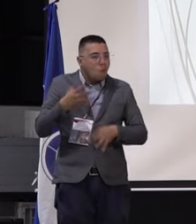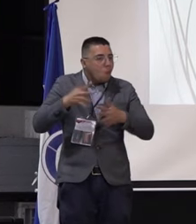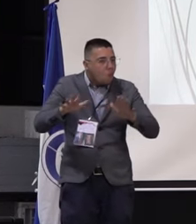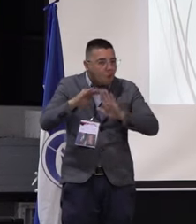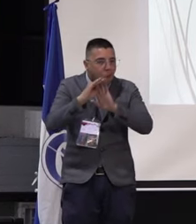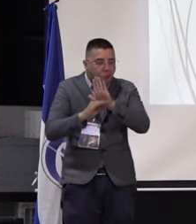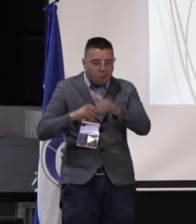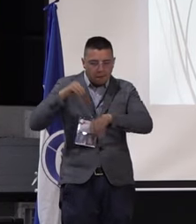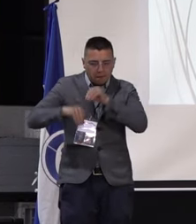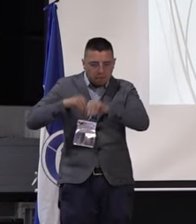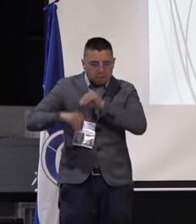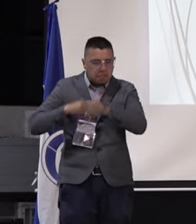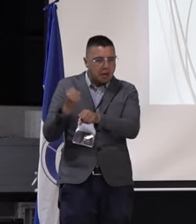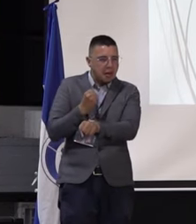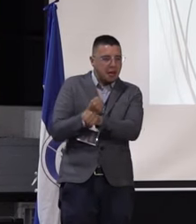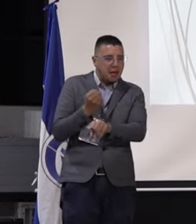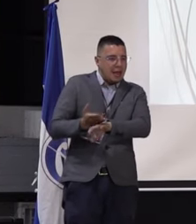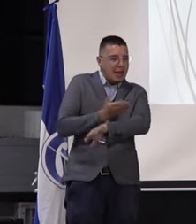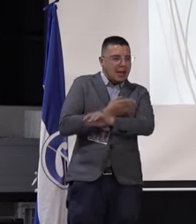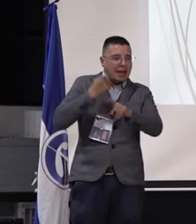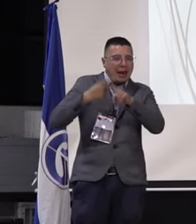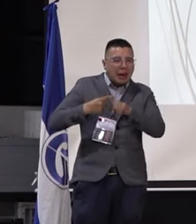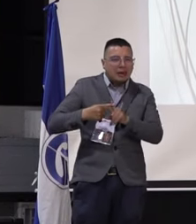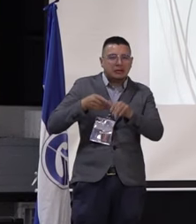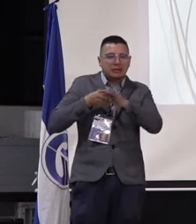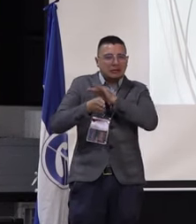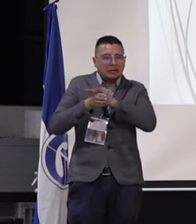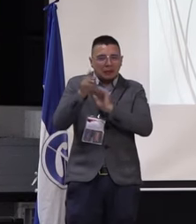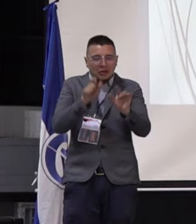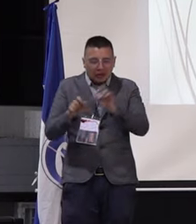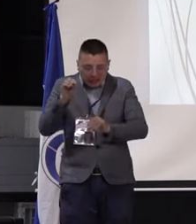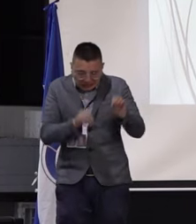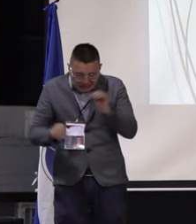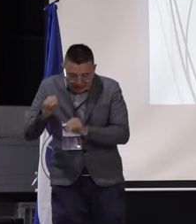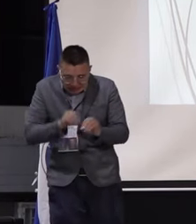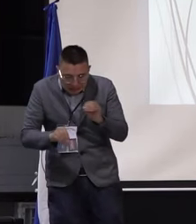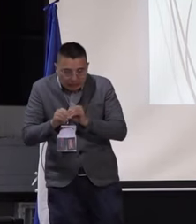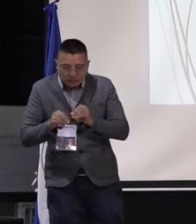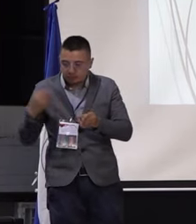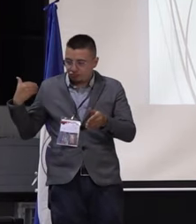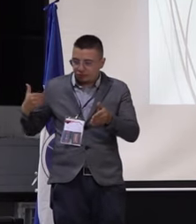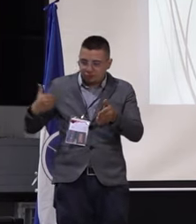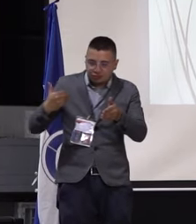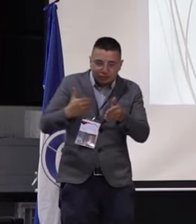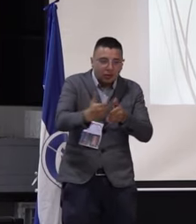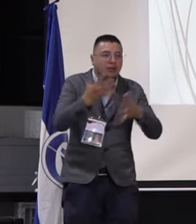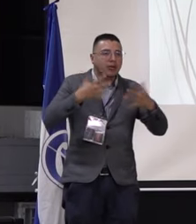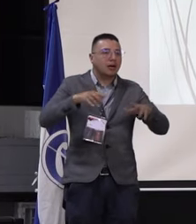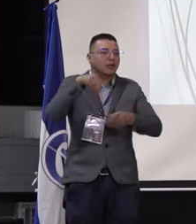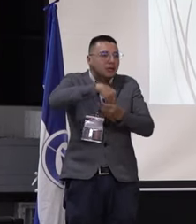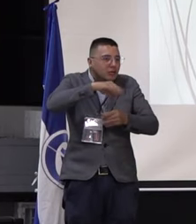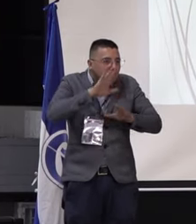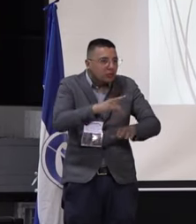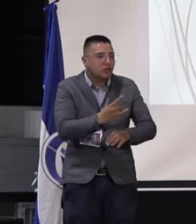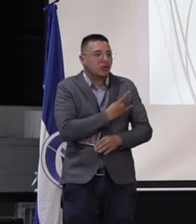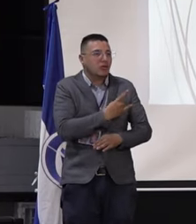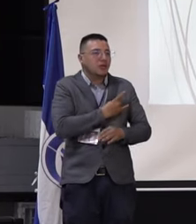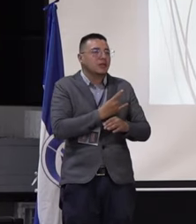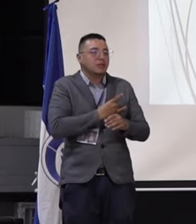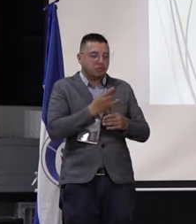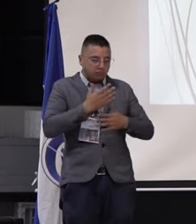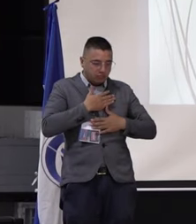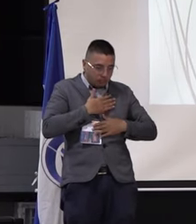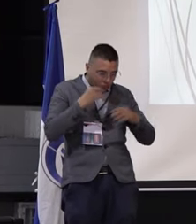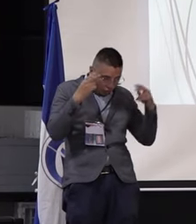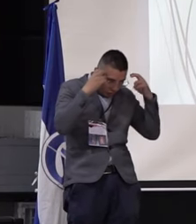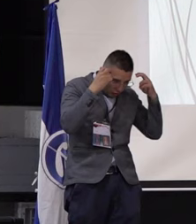gente ha trabajado en el consejo de egresados, en el centro de egresados y lo que hemos venido haciendo también desde la universidad, desde los diferentes roles que asumimos.